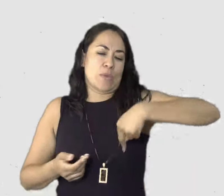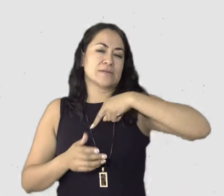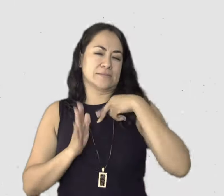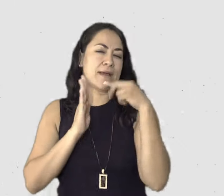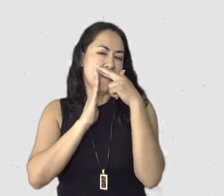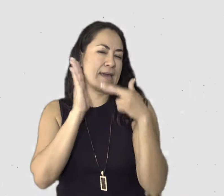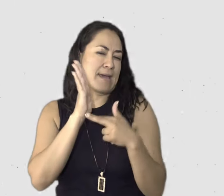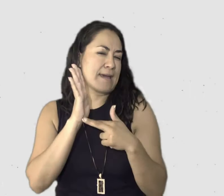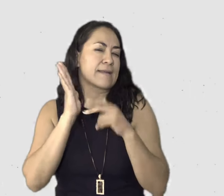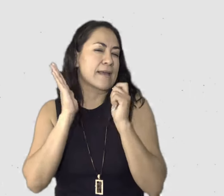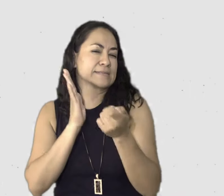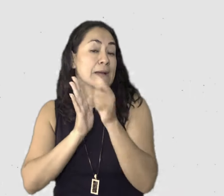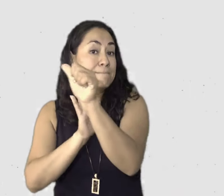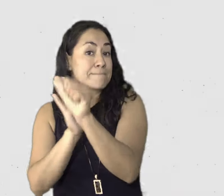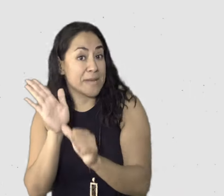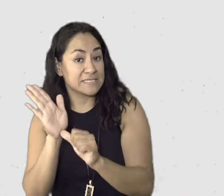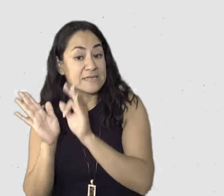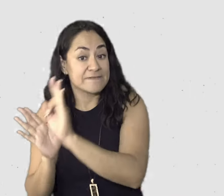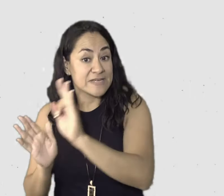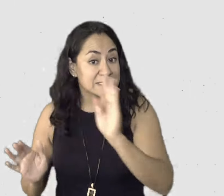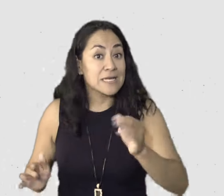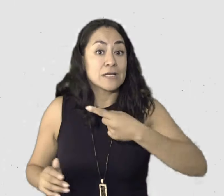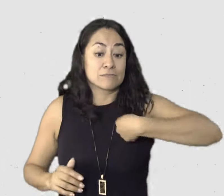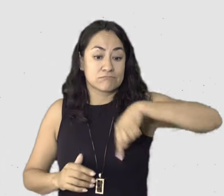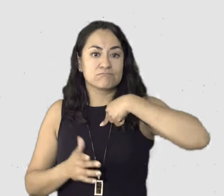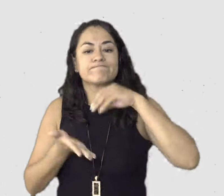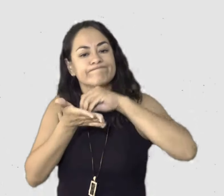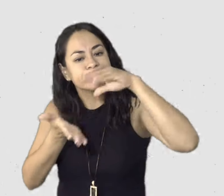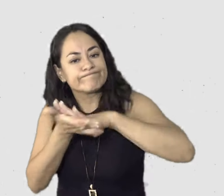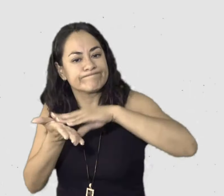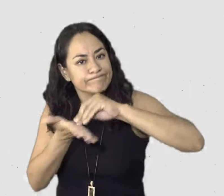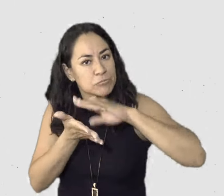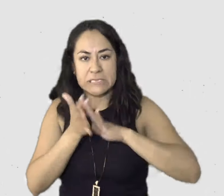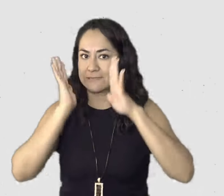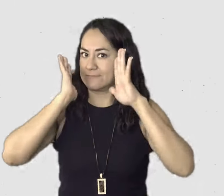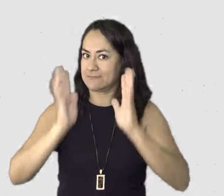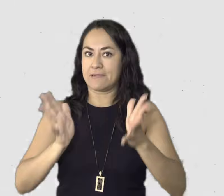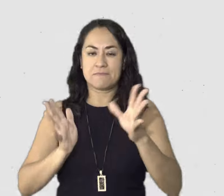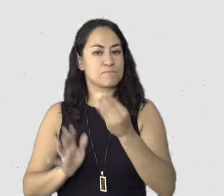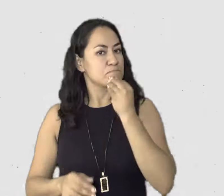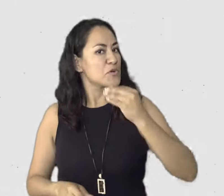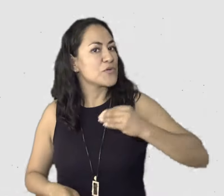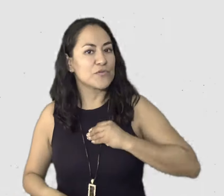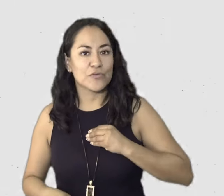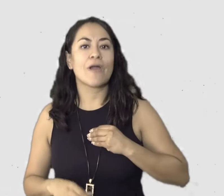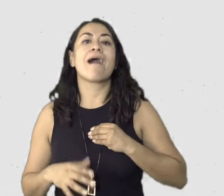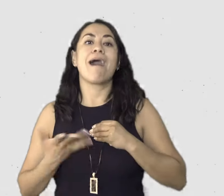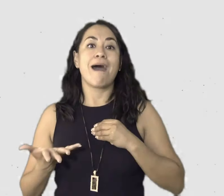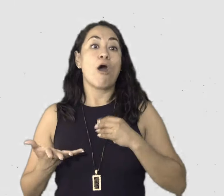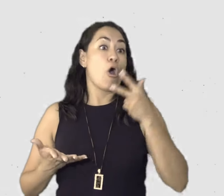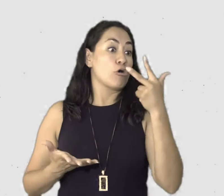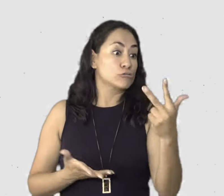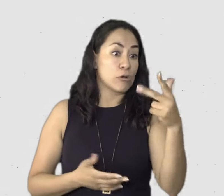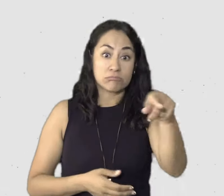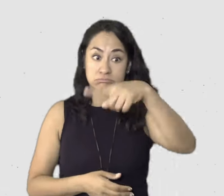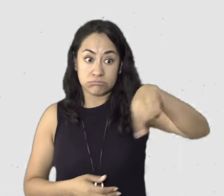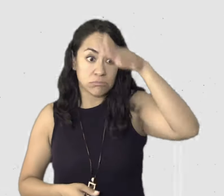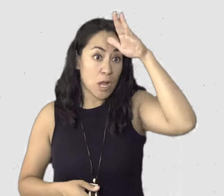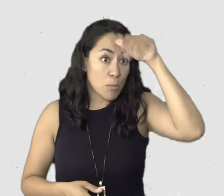día de reunión mensual, este, quien pueda. O sea, ya no vamos a esperarnos a ponernos de acuerdo en ocho, nueve mujeres al